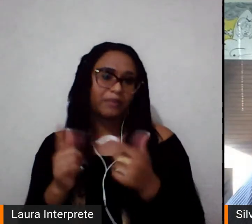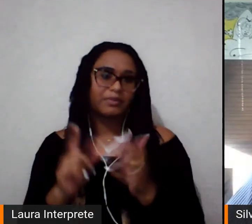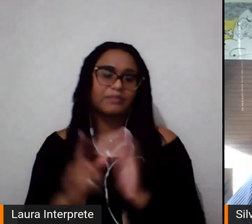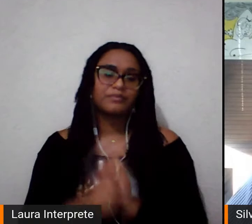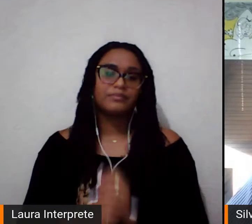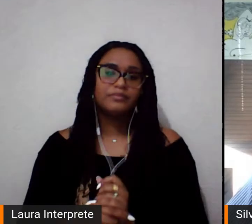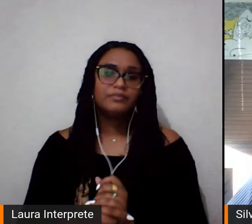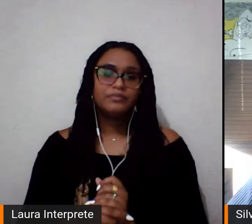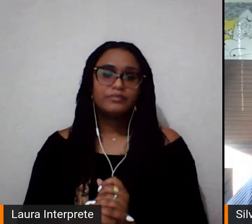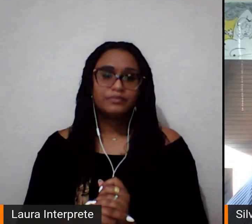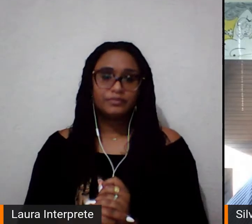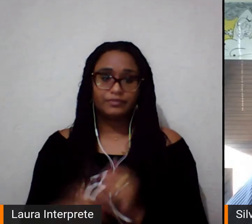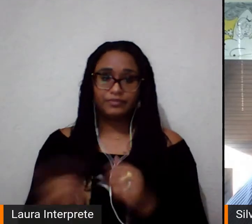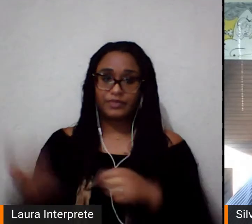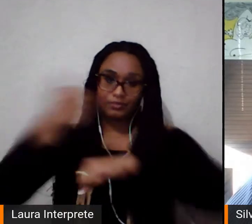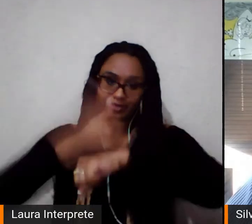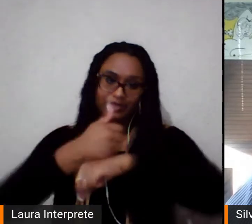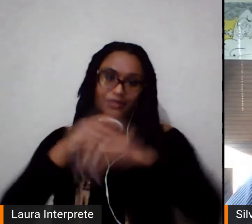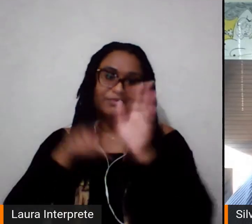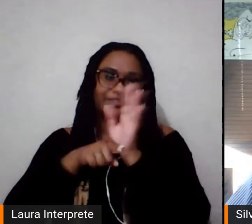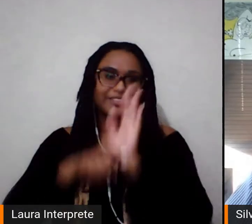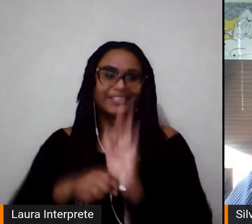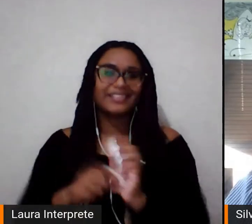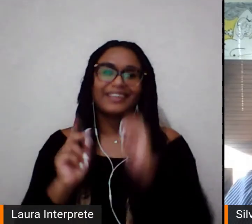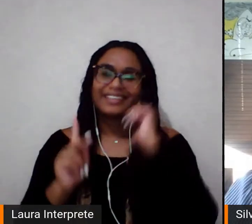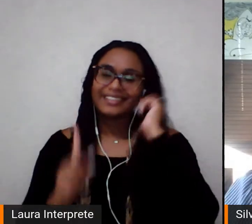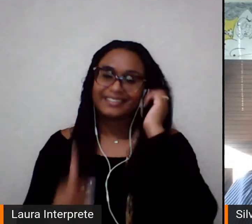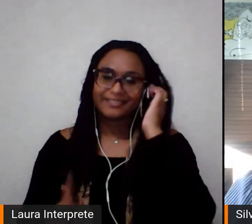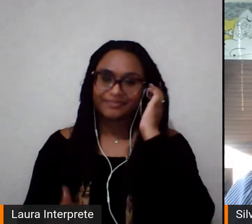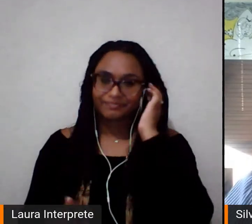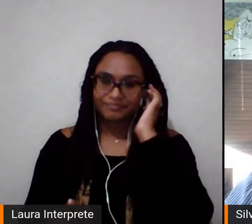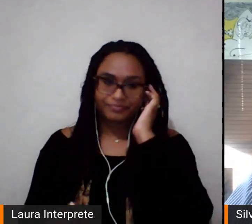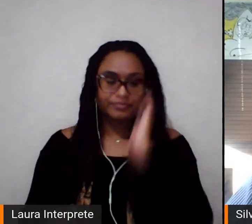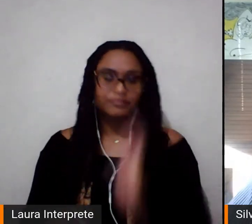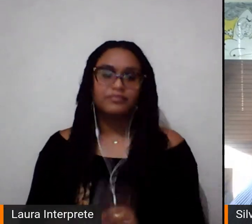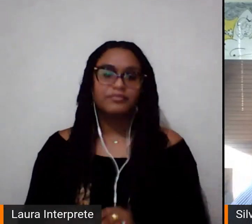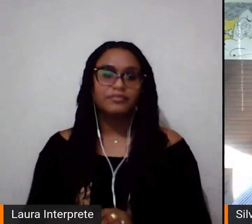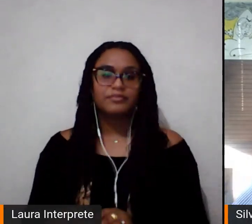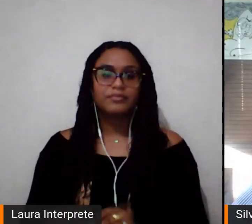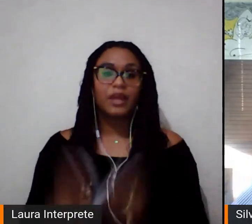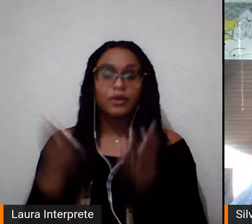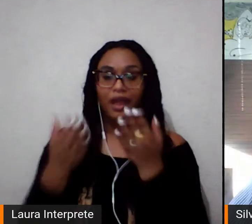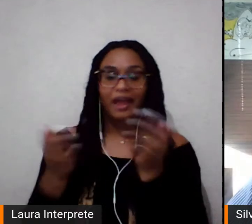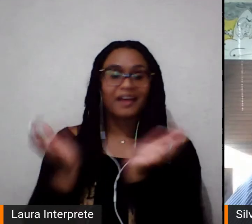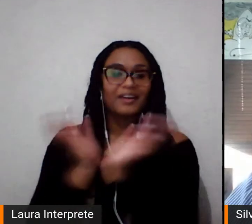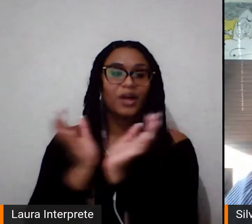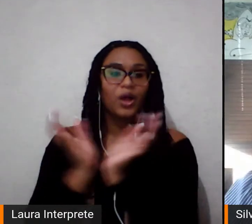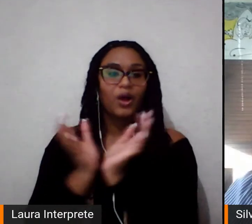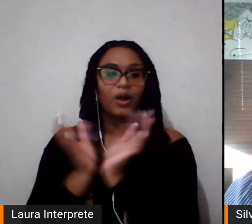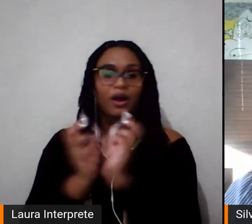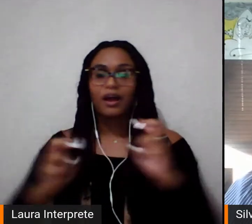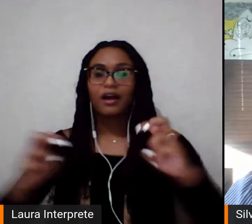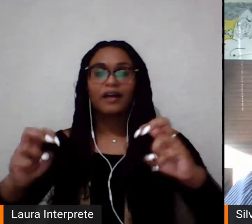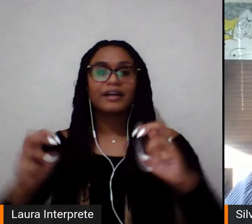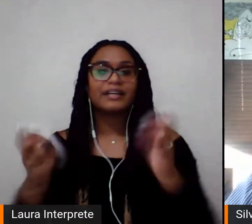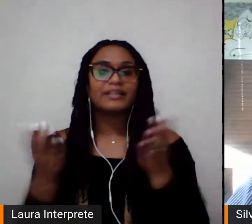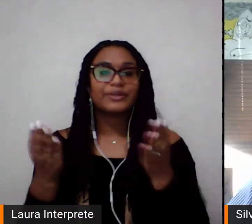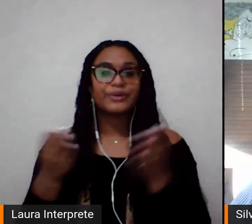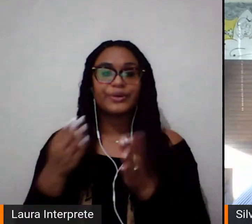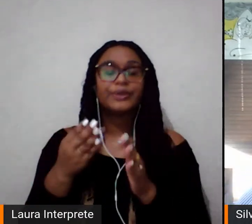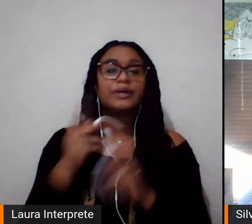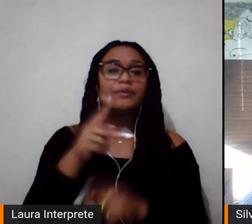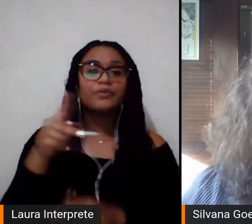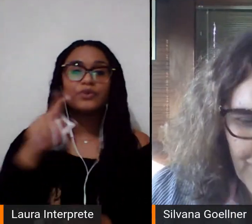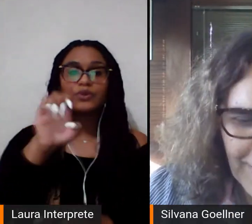Gostaria de chamar as minhas colegas de mesa. Então, inicio convidando a professora Eni Moraes para entrar nessa